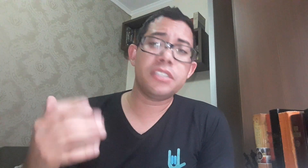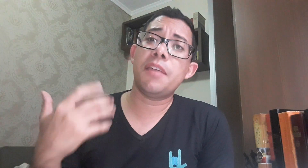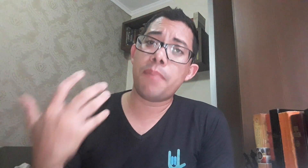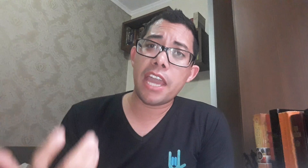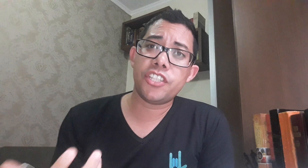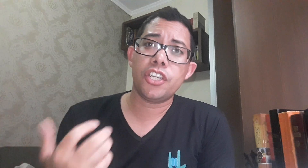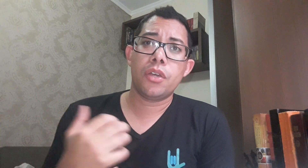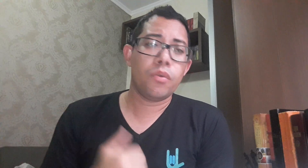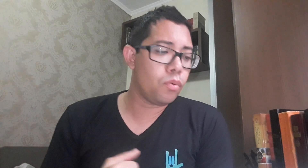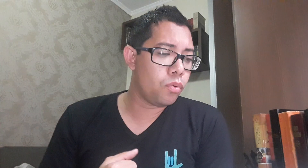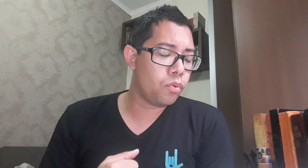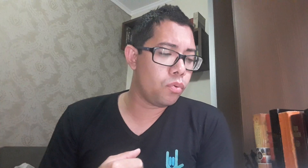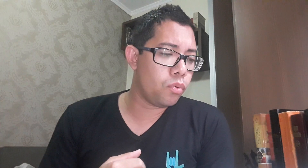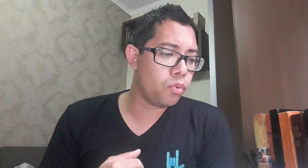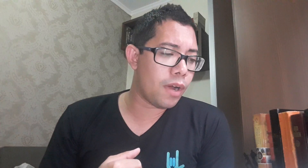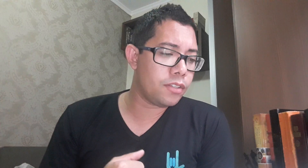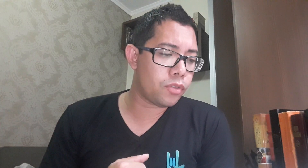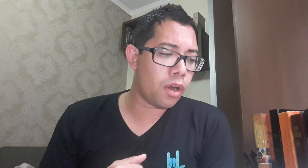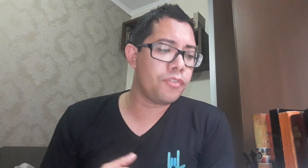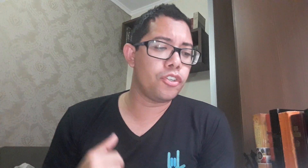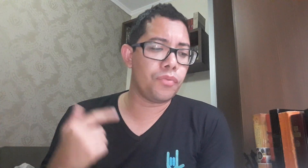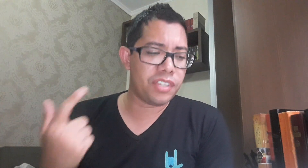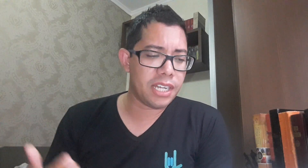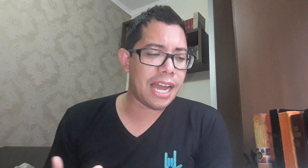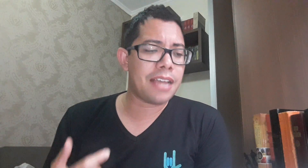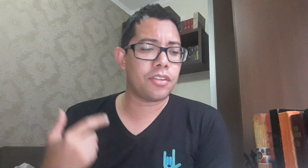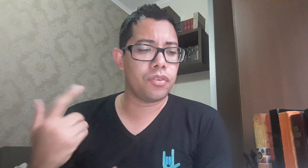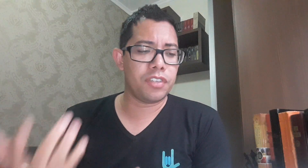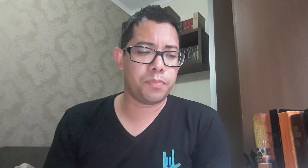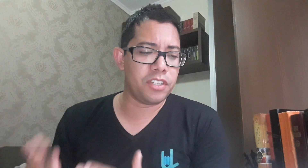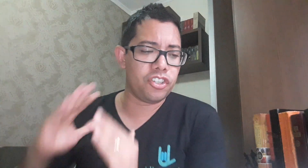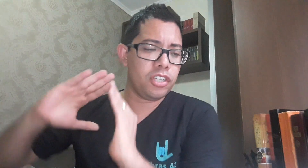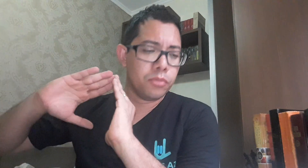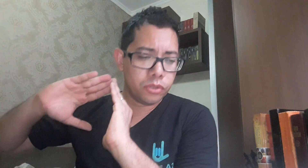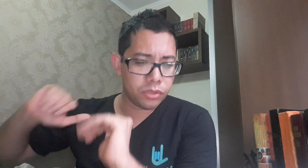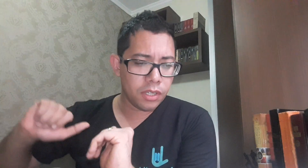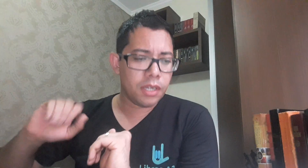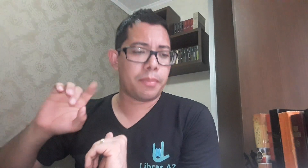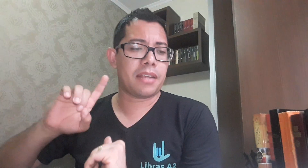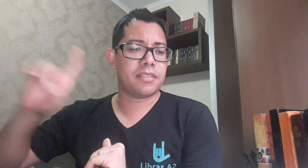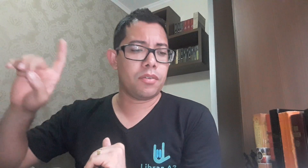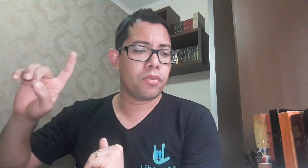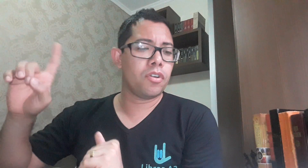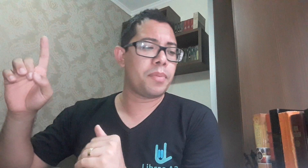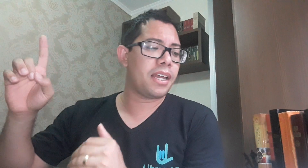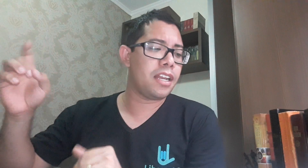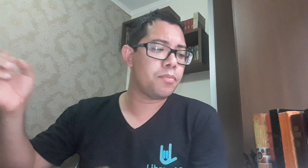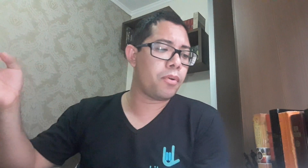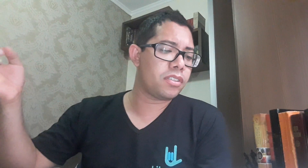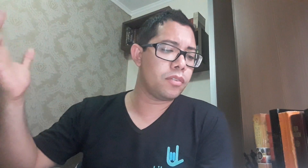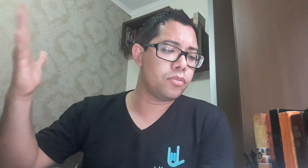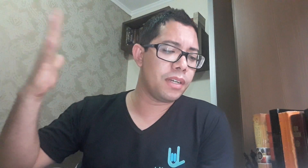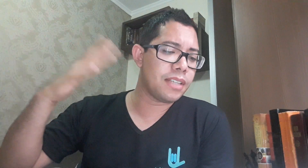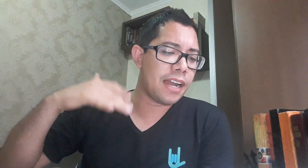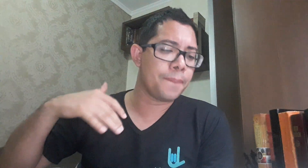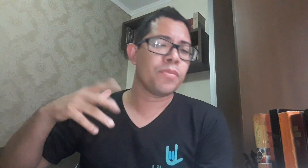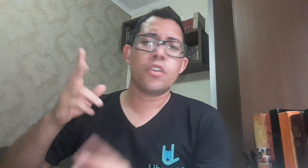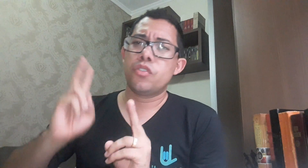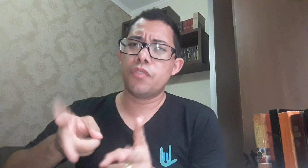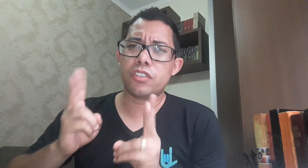repete a estrofe, chuva de graça, chuvas pedimos para o Senhor, para que ele possa nos mandar chuvas